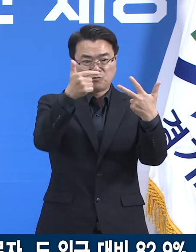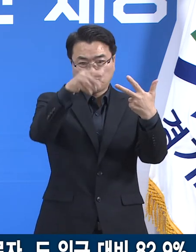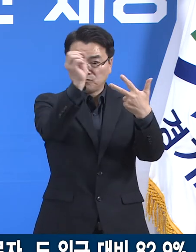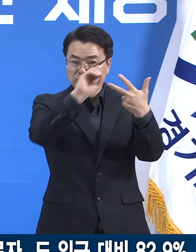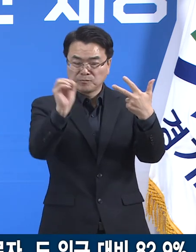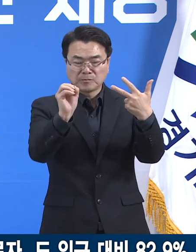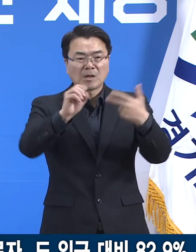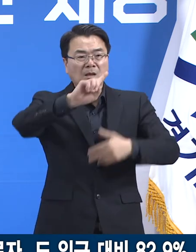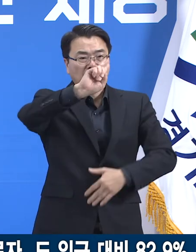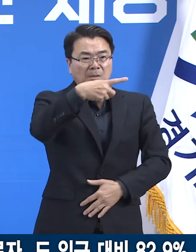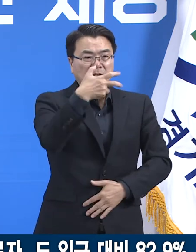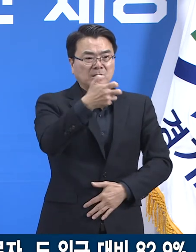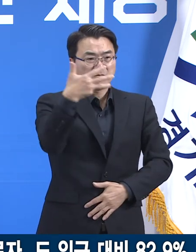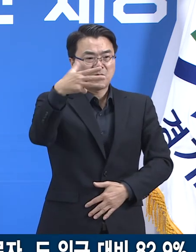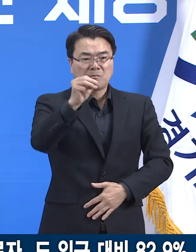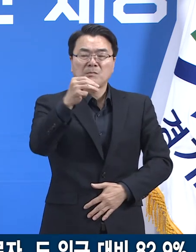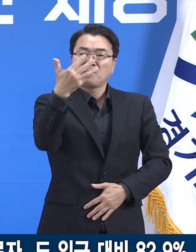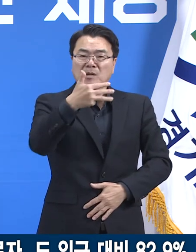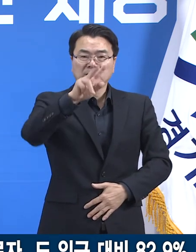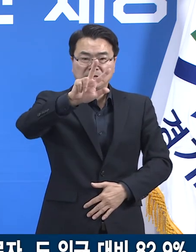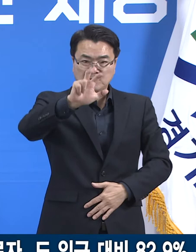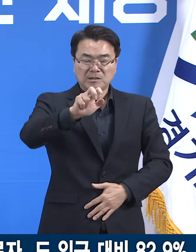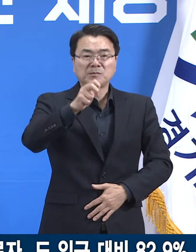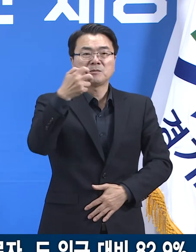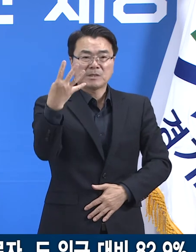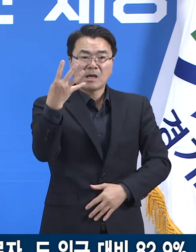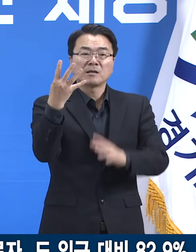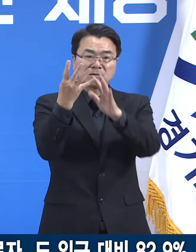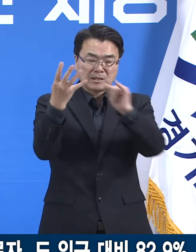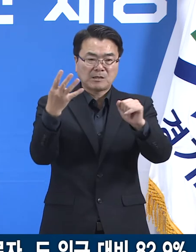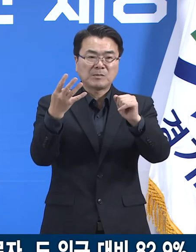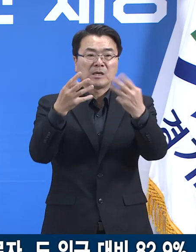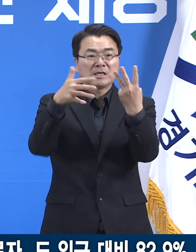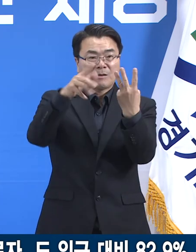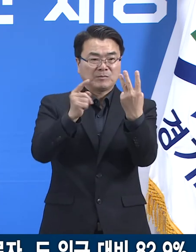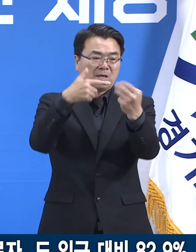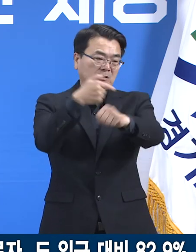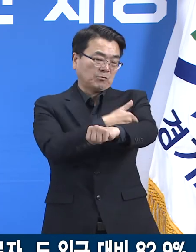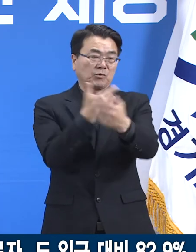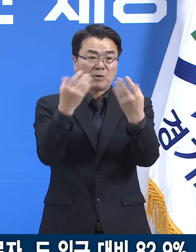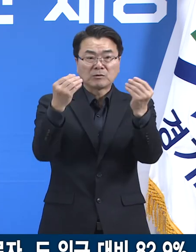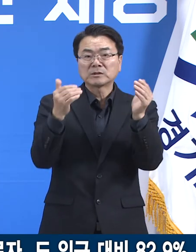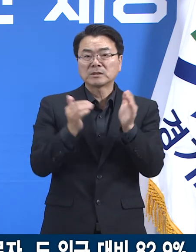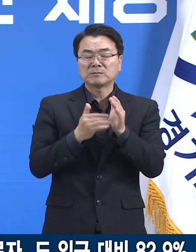178만 8,740명이 접종을 완료하였습니다.